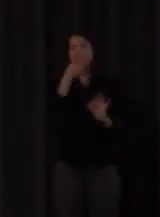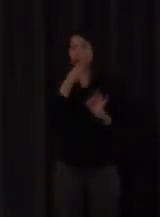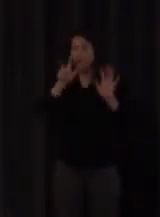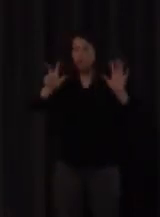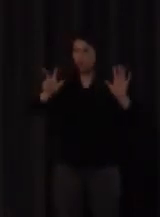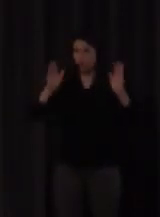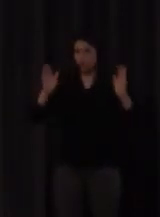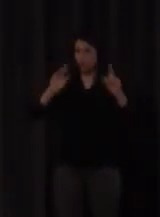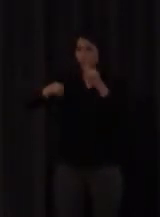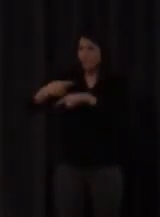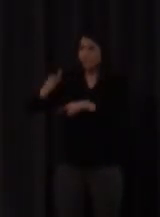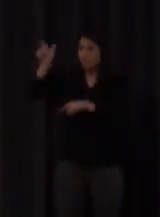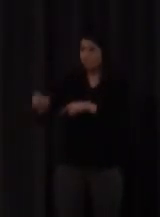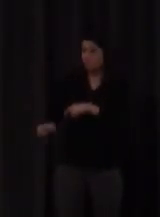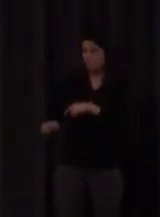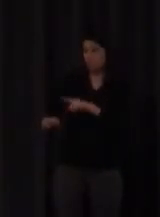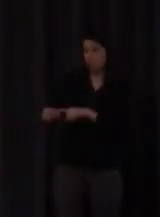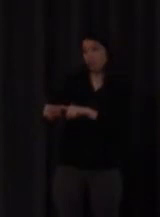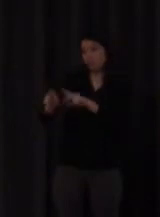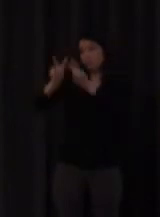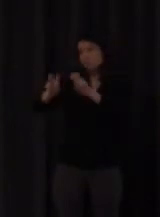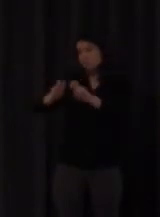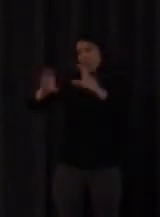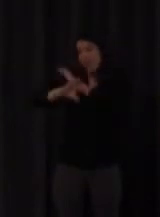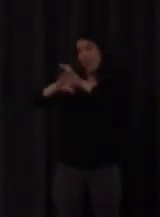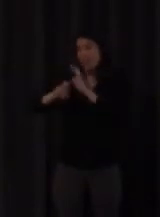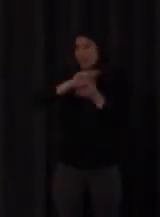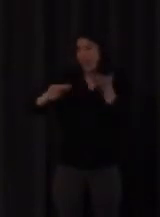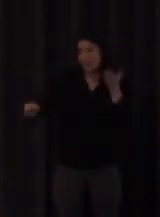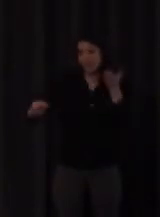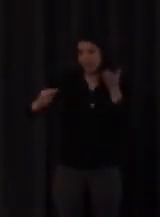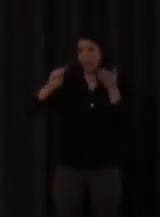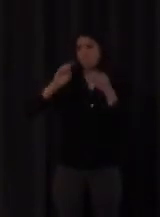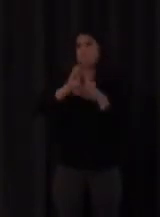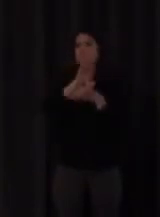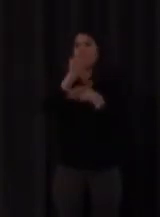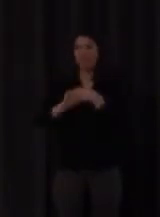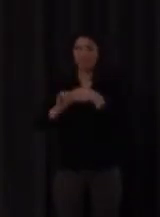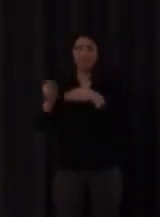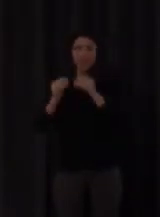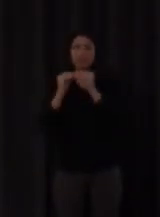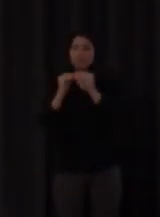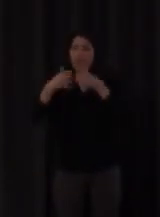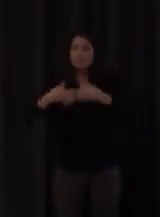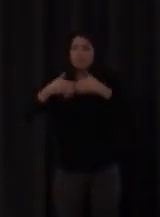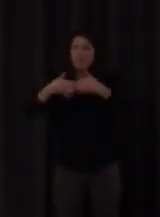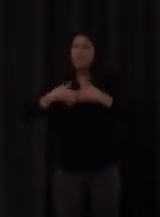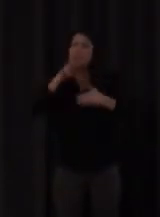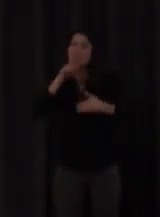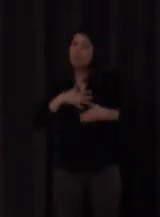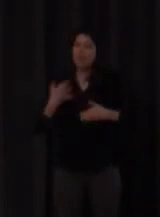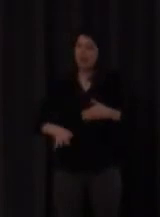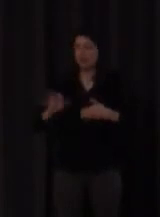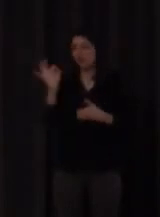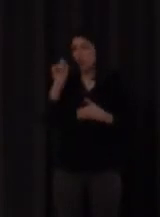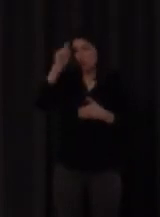un gallego que pasó desapercibido por ahí un tal Severino Pérez con la máquina parlante o tecnefón no tuvo